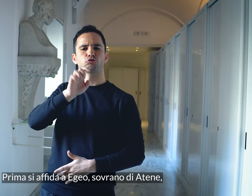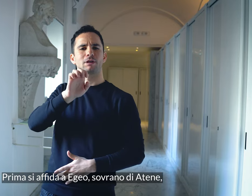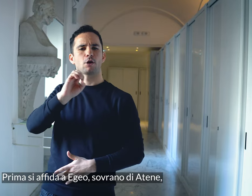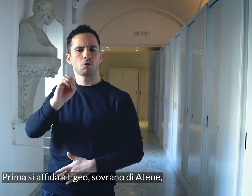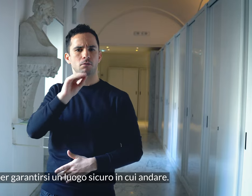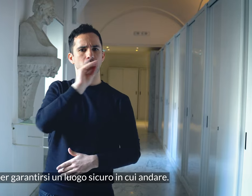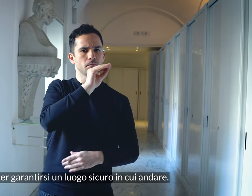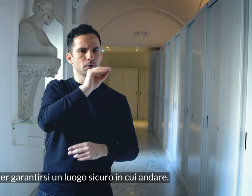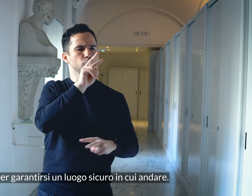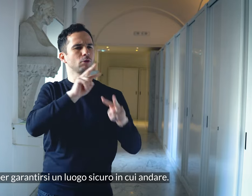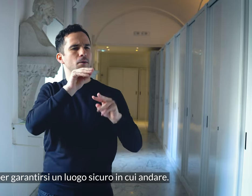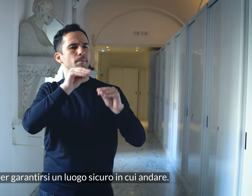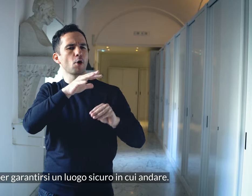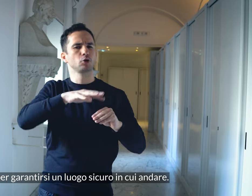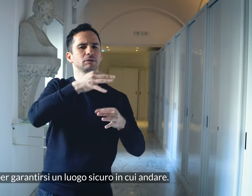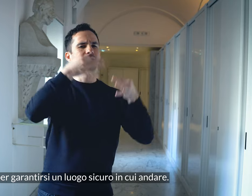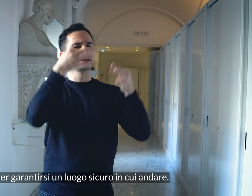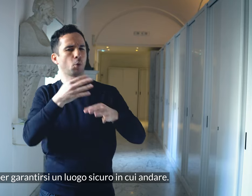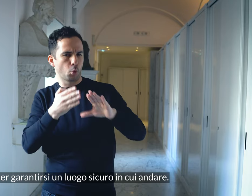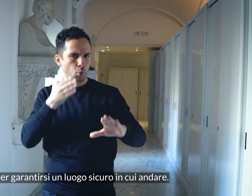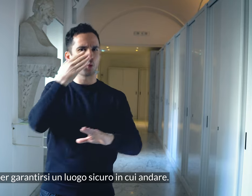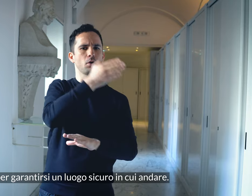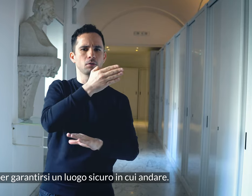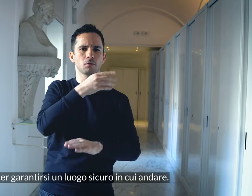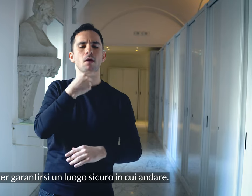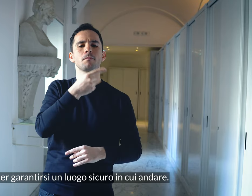Atene, per garantirsi un luogo sicuro in cui andare.